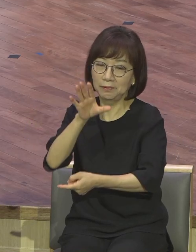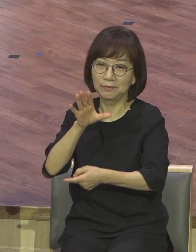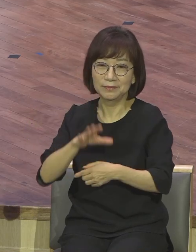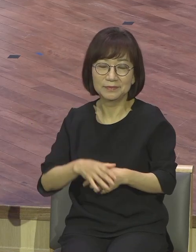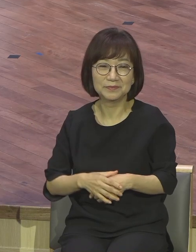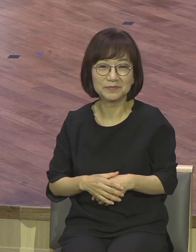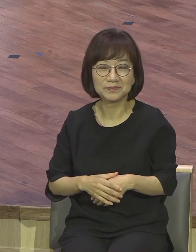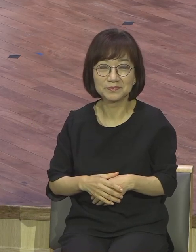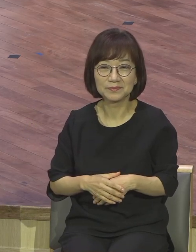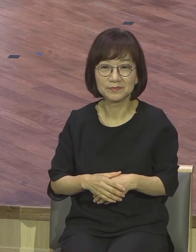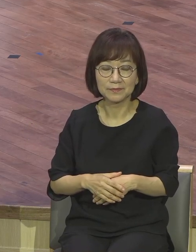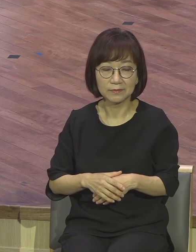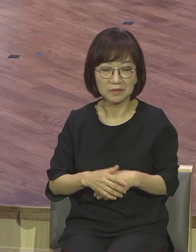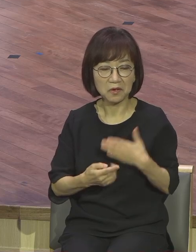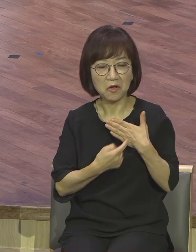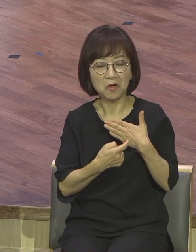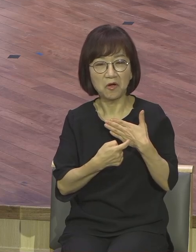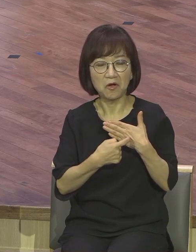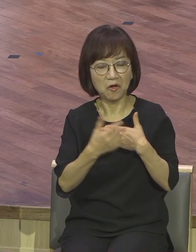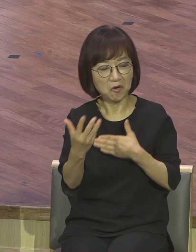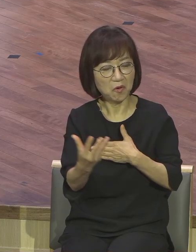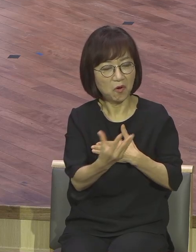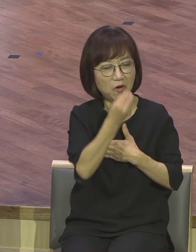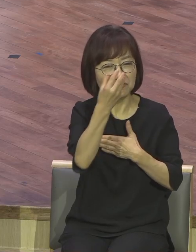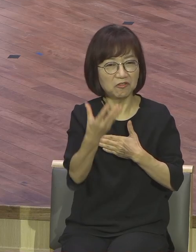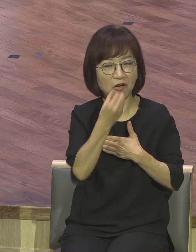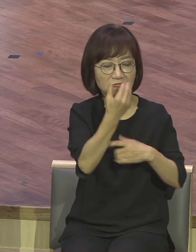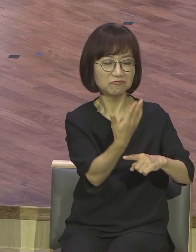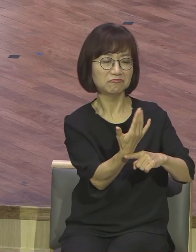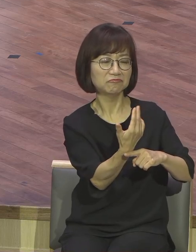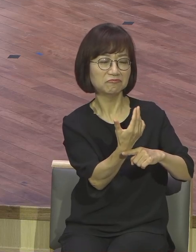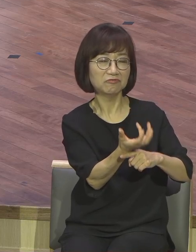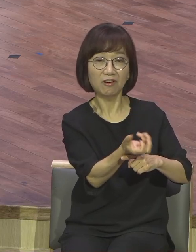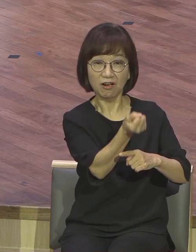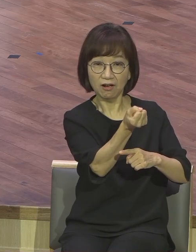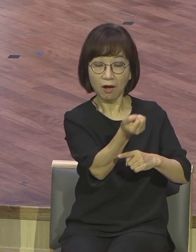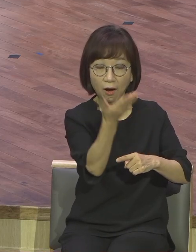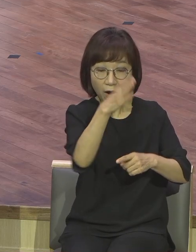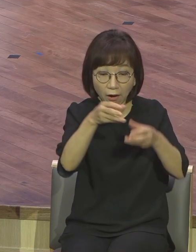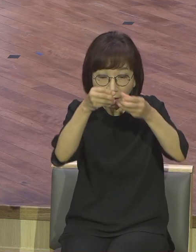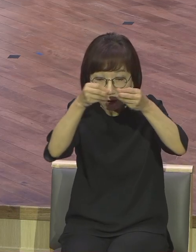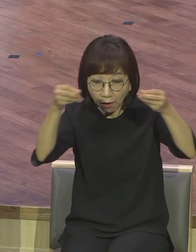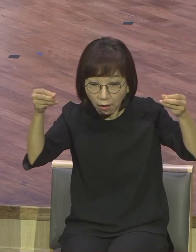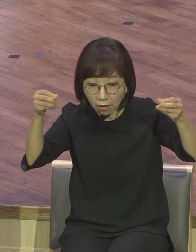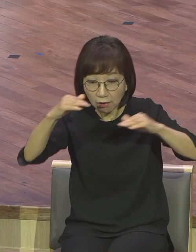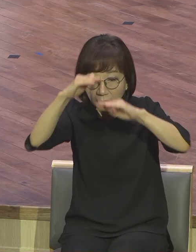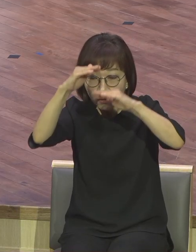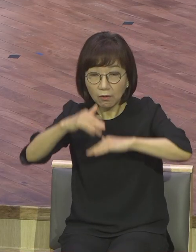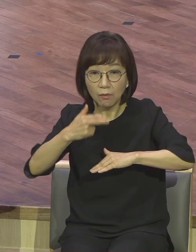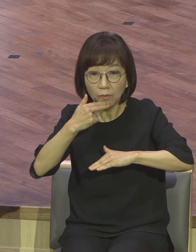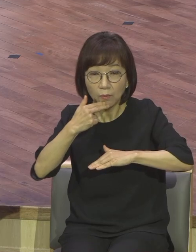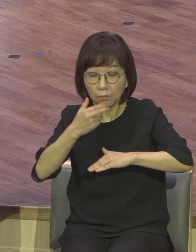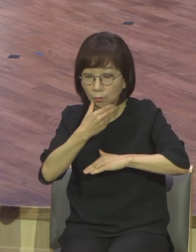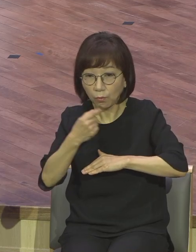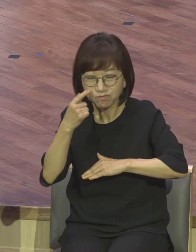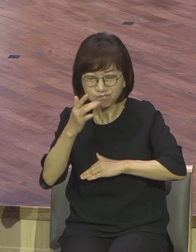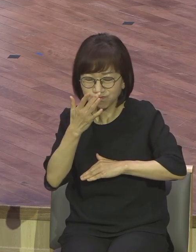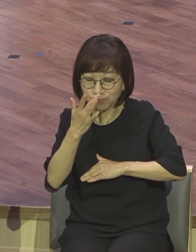이 경건의 모양만 있지 경건의 내용이 전혀 없는 사람은 천국에